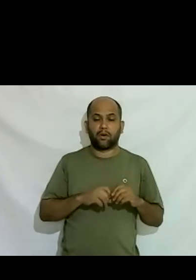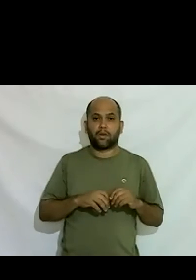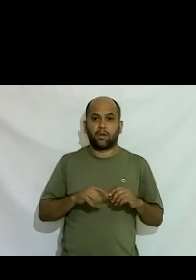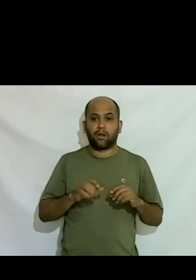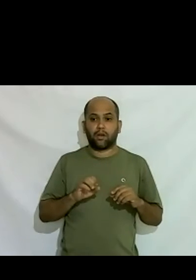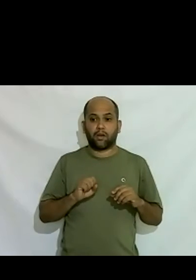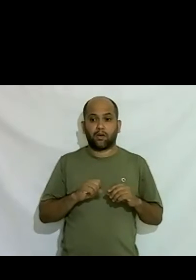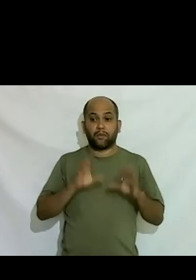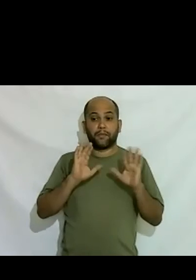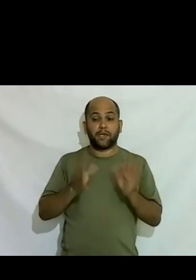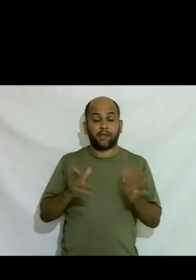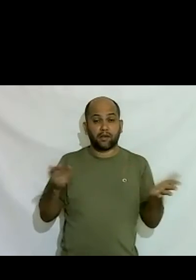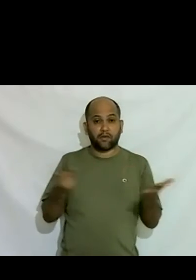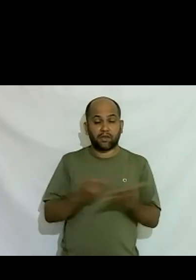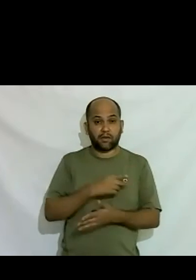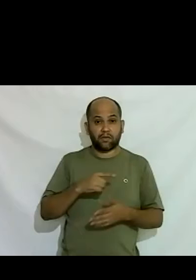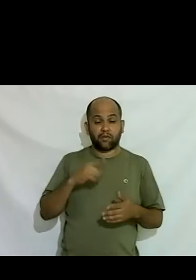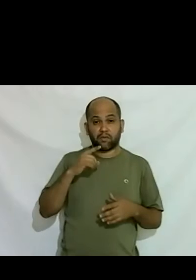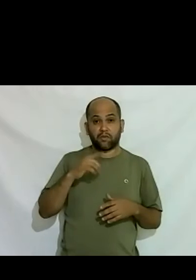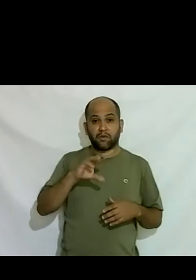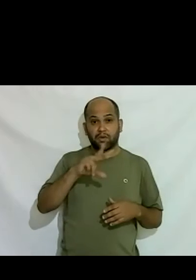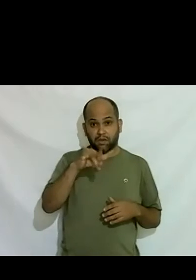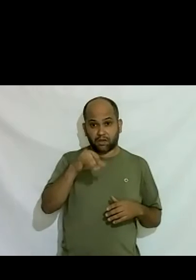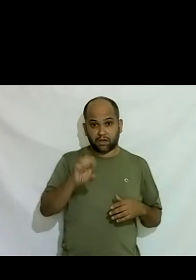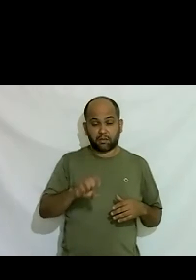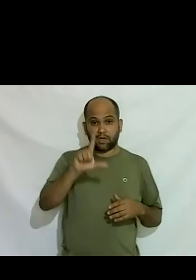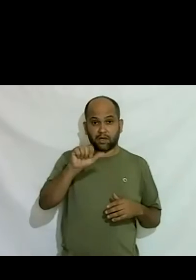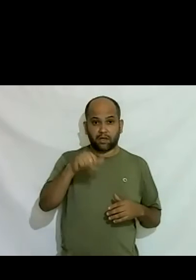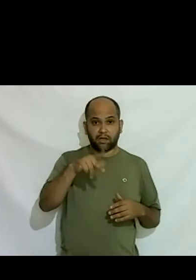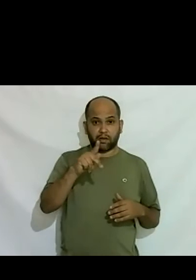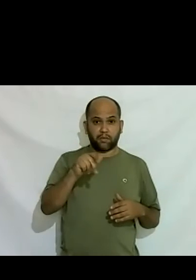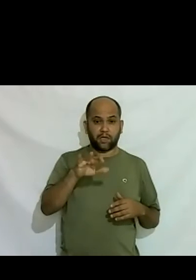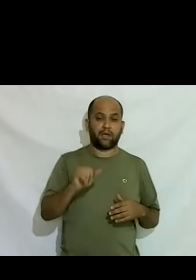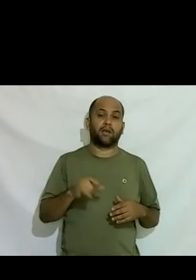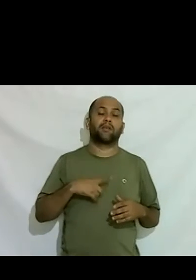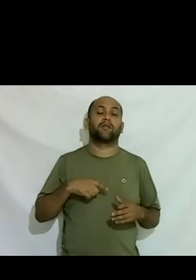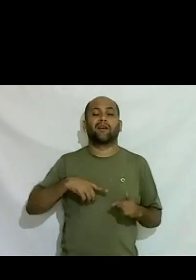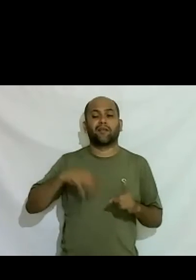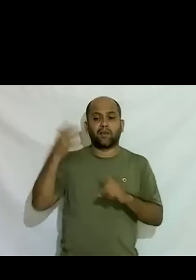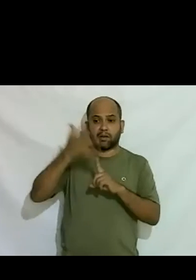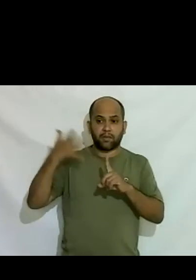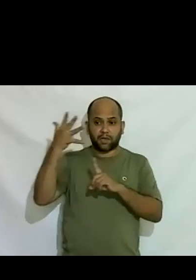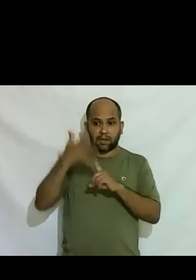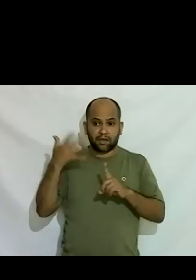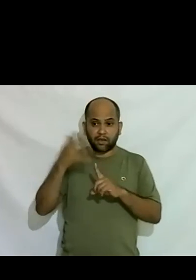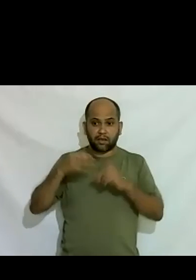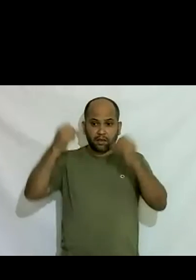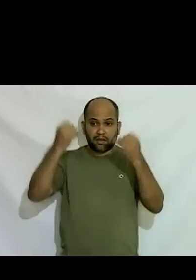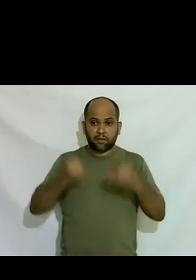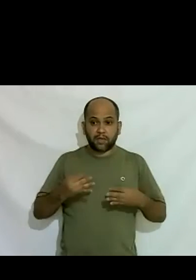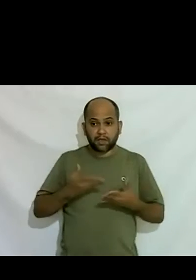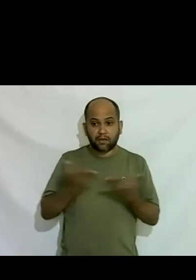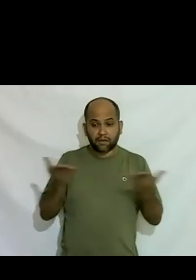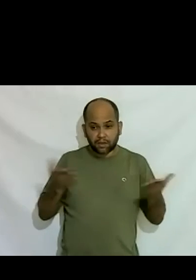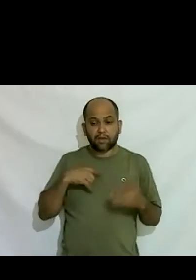acabado de acontecer esse crime da lâmpada e eu como estava nessa palestra eu falei que eu era advogado isso que eu dizendo aqui que eu só era